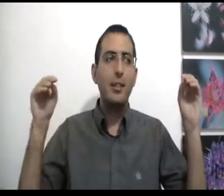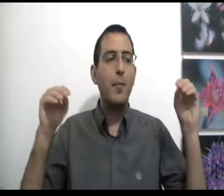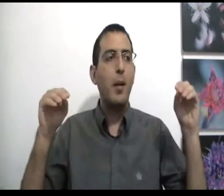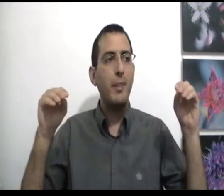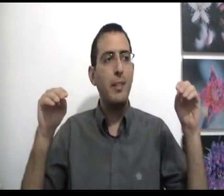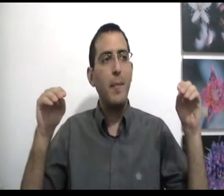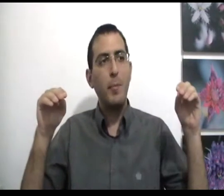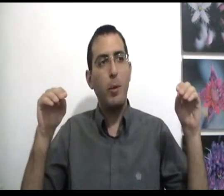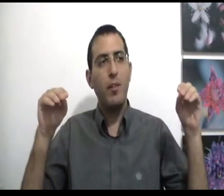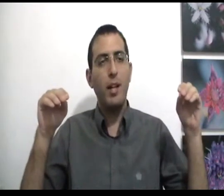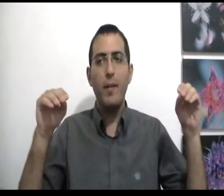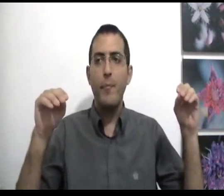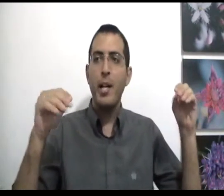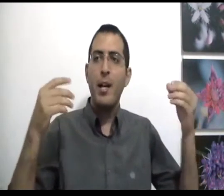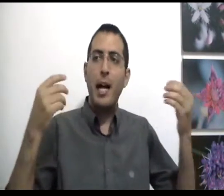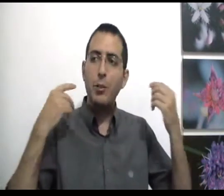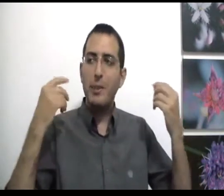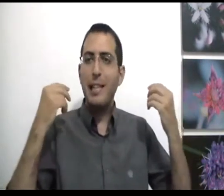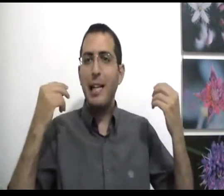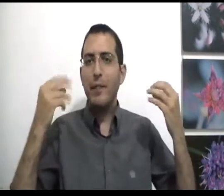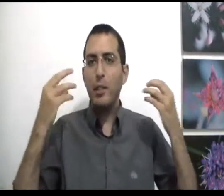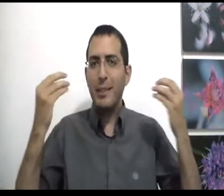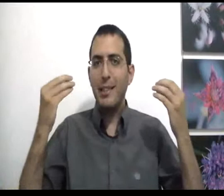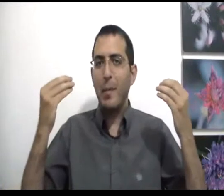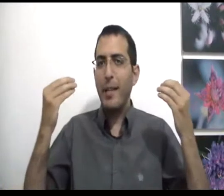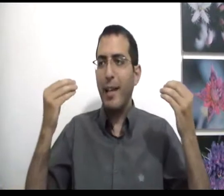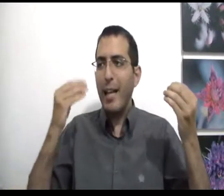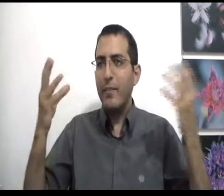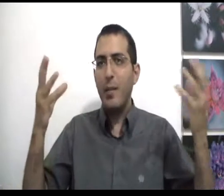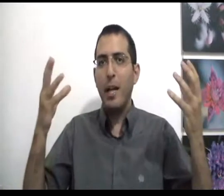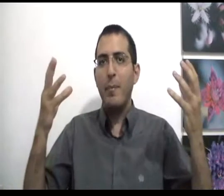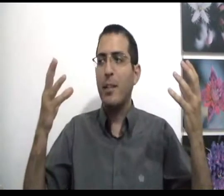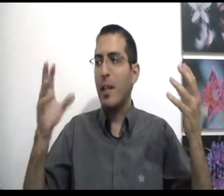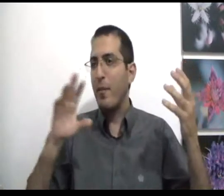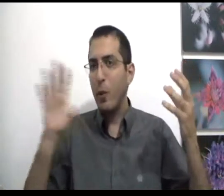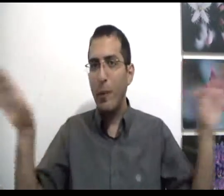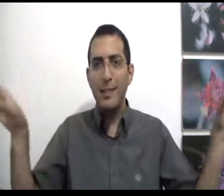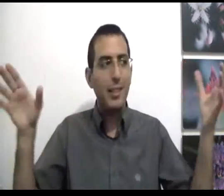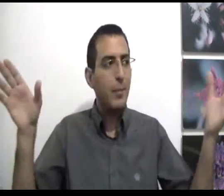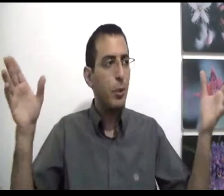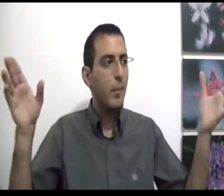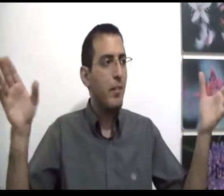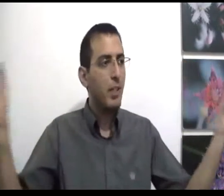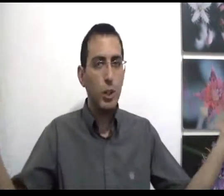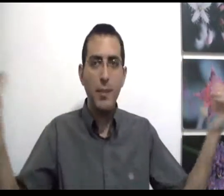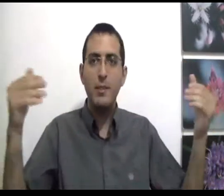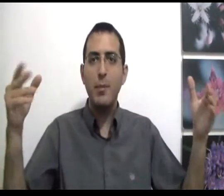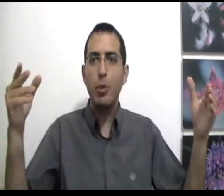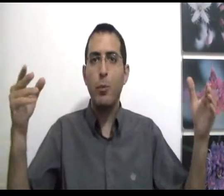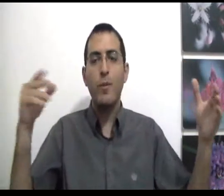שאדם מחפש את האמת בכל דבר עד שהוא מצליח להבין שמצד האמת אין הבדל בכלל בין הדברים אפילו בין הצדדים השונים אין הבדל שני הם נמצאים באותו מוקר